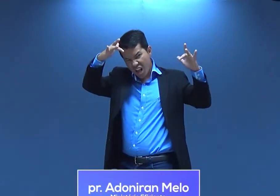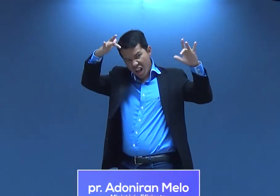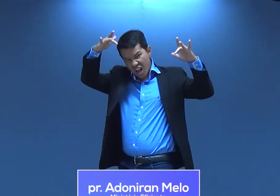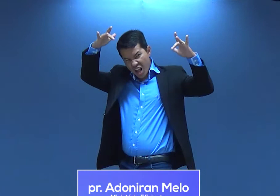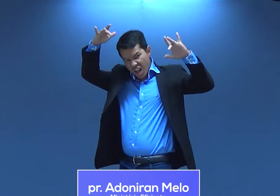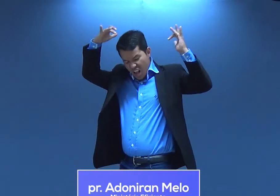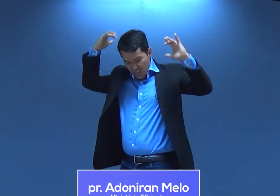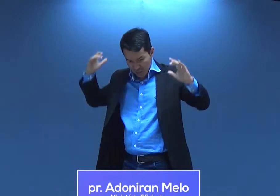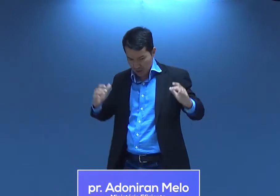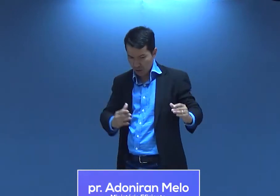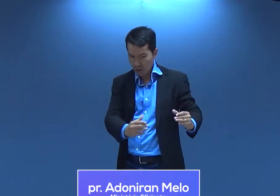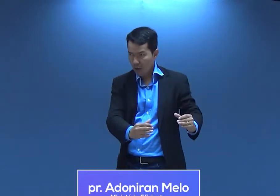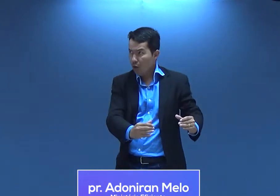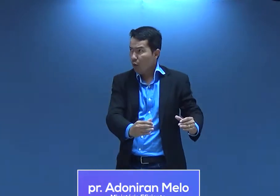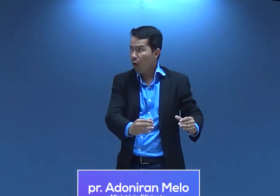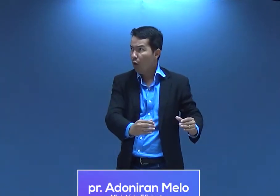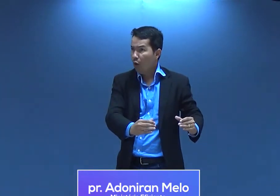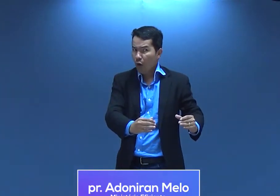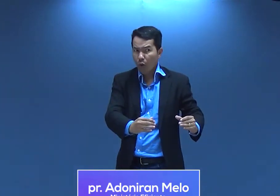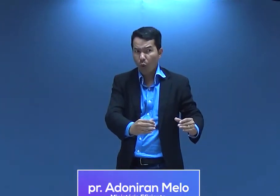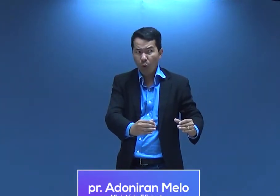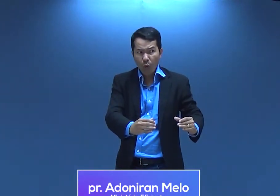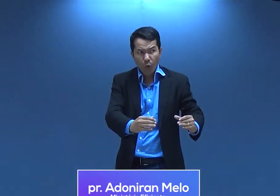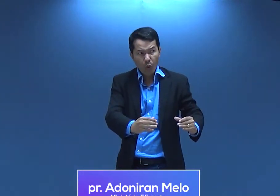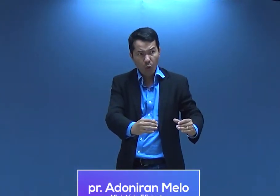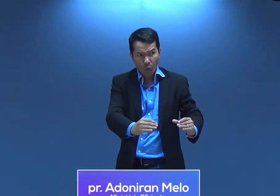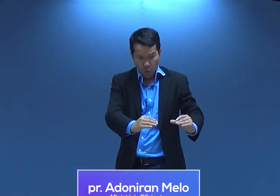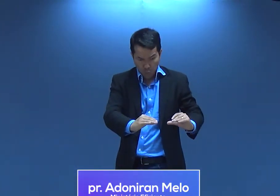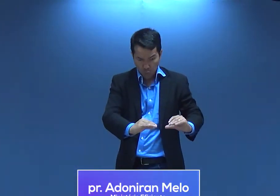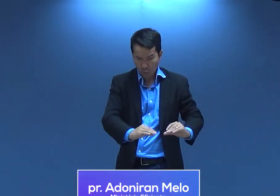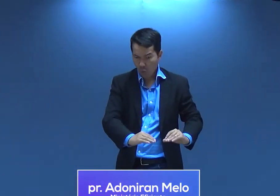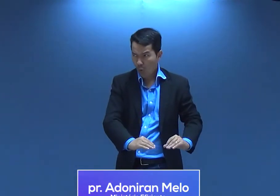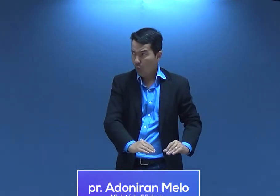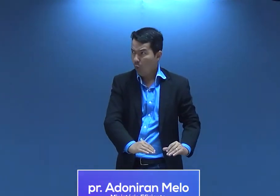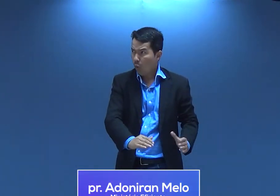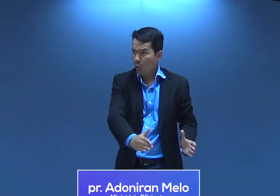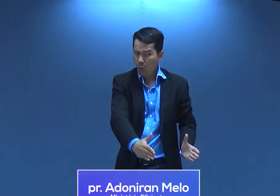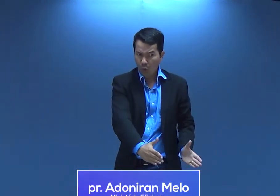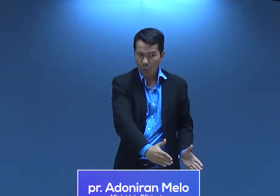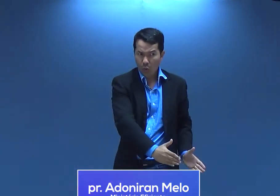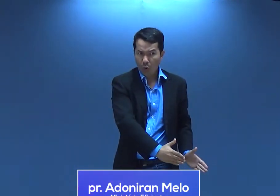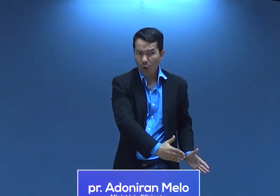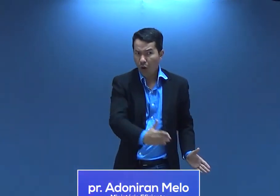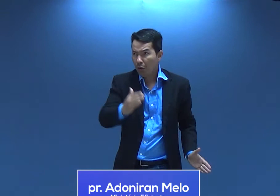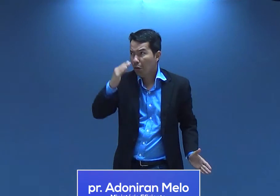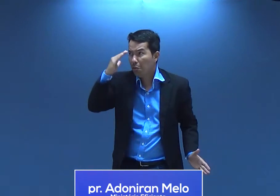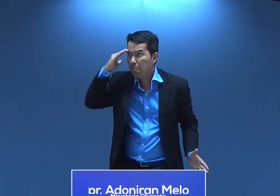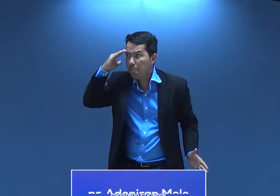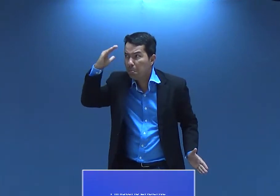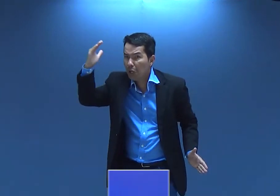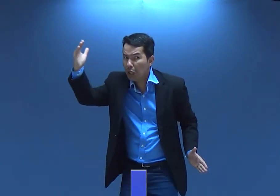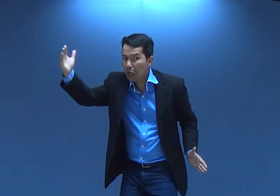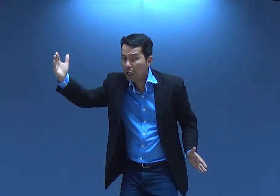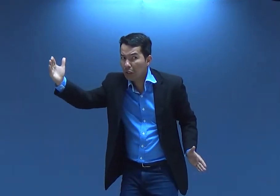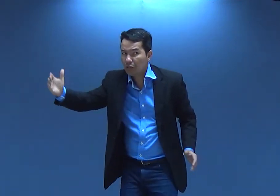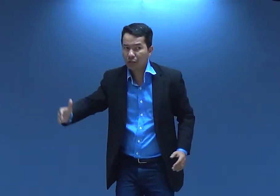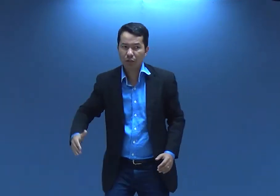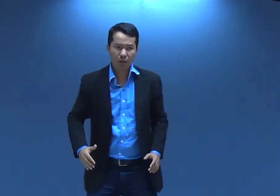Nossa. Cheia de ouro dela. Ah! Nossa. É. é. Tá. Ela pegou e fechou o arbol. Obrigada.